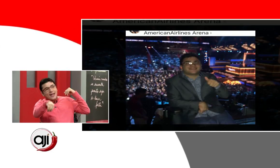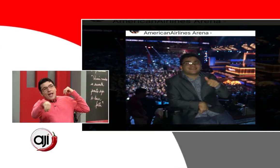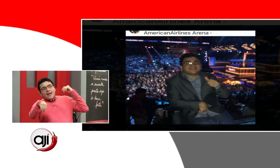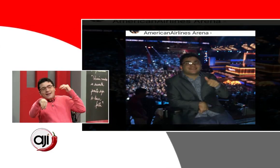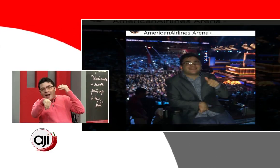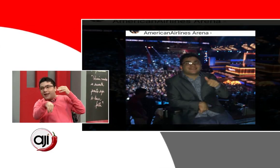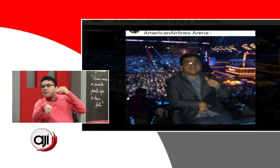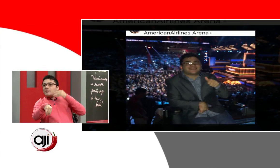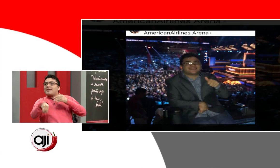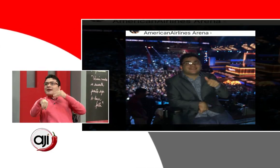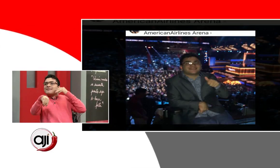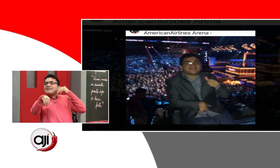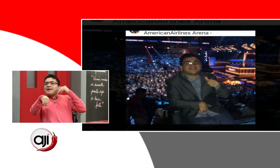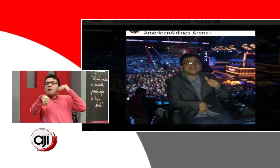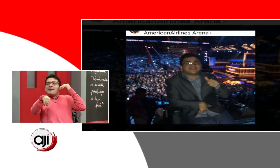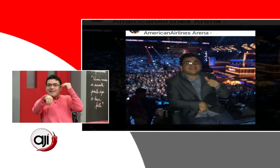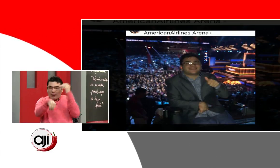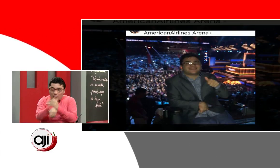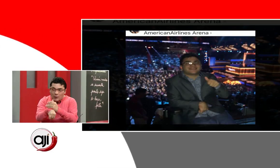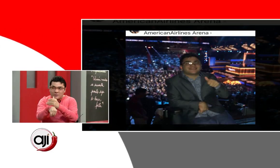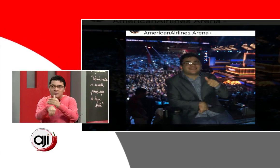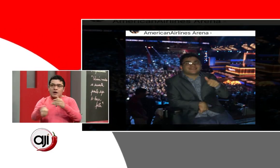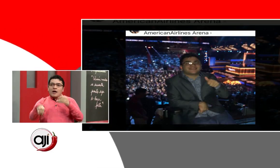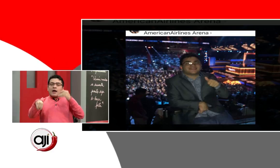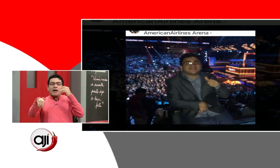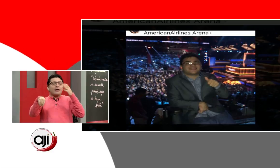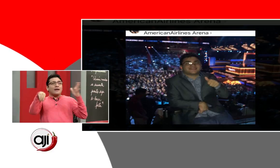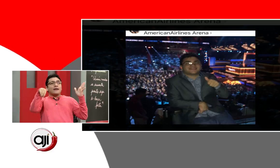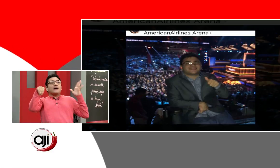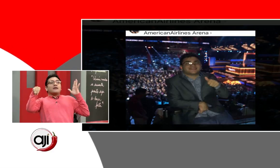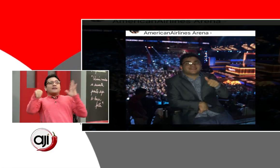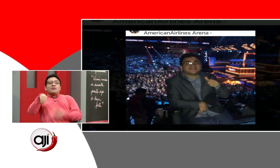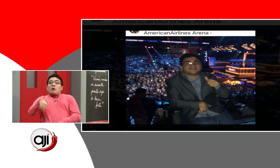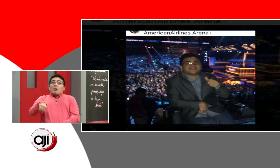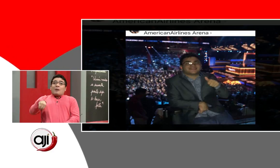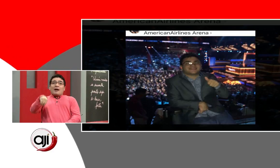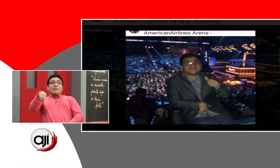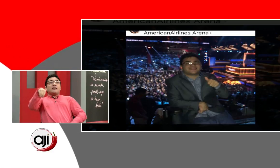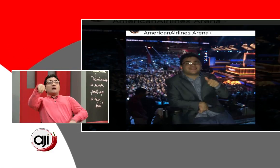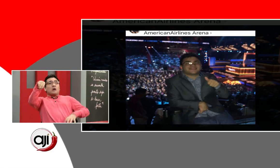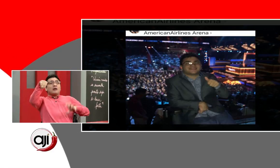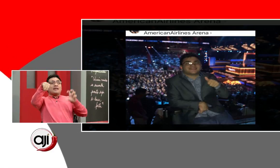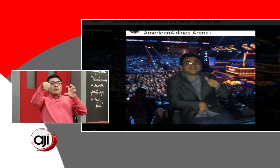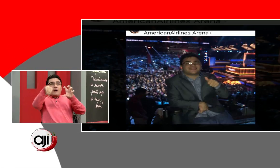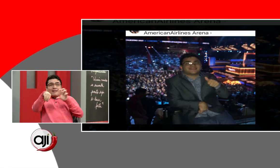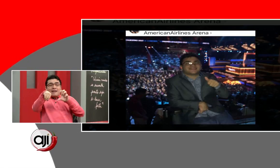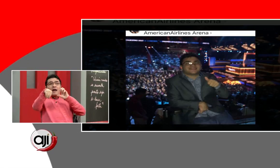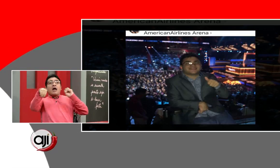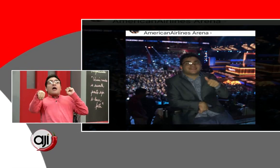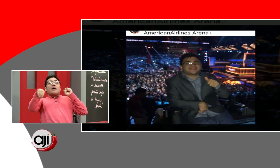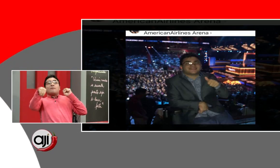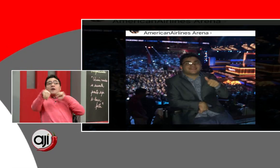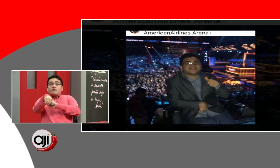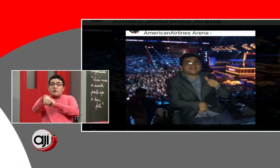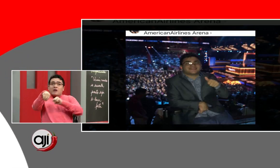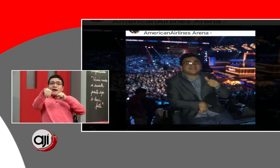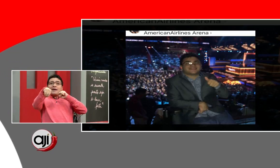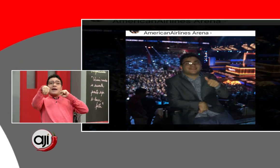Cala Speakers y llevo esa voz de todos los palomeños y de todas esas personas que